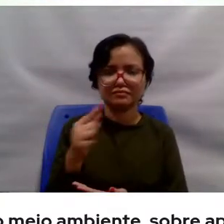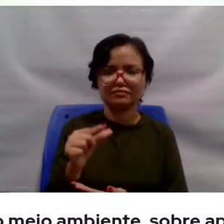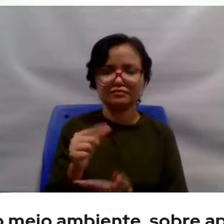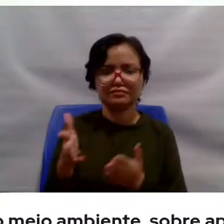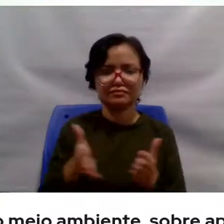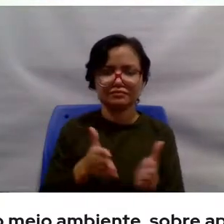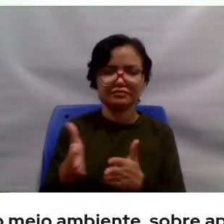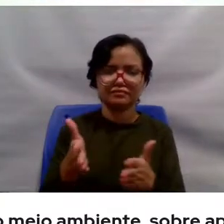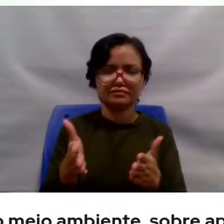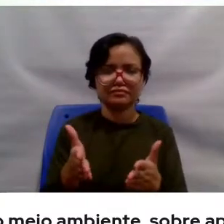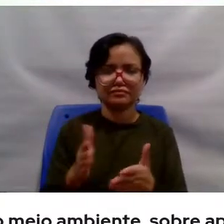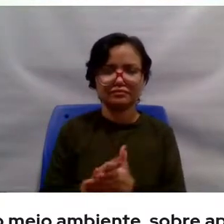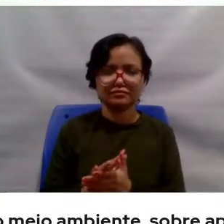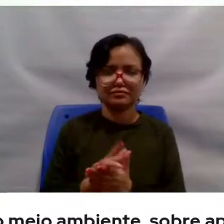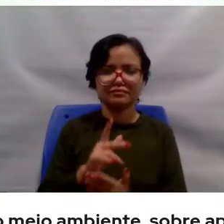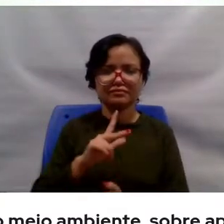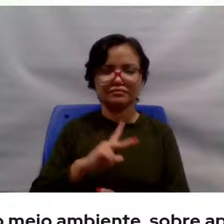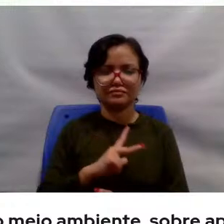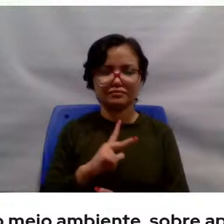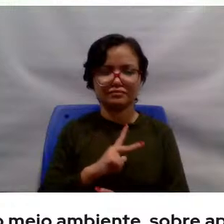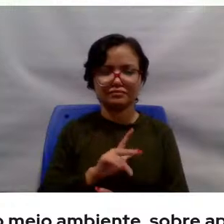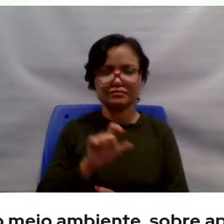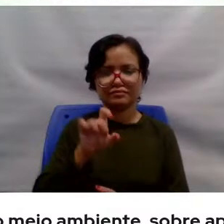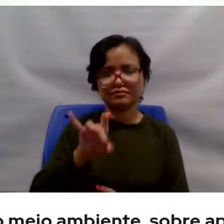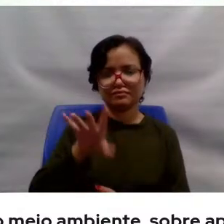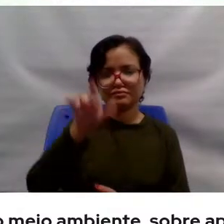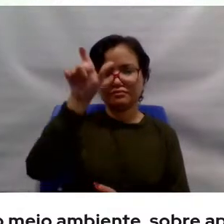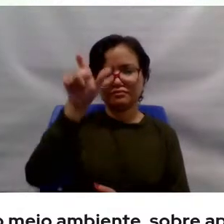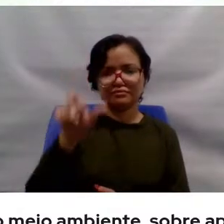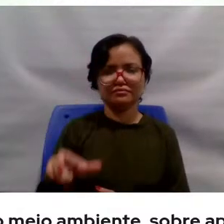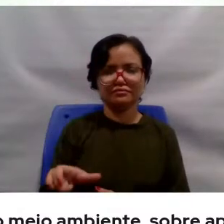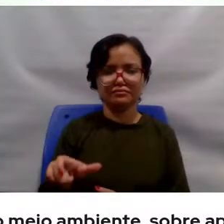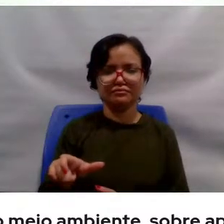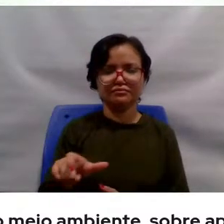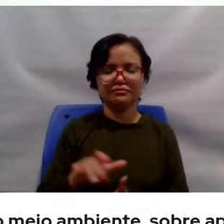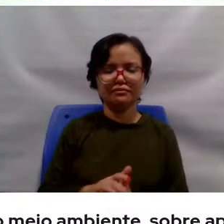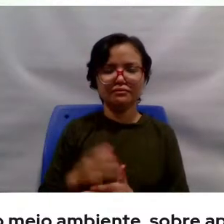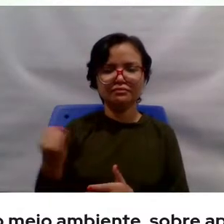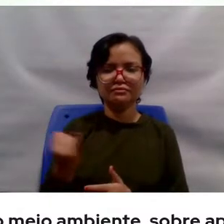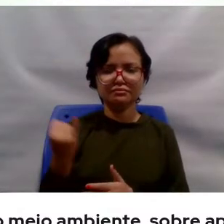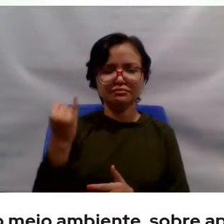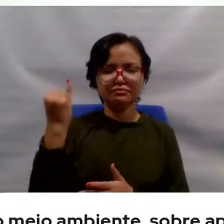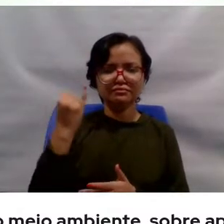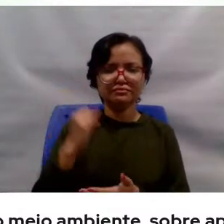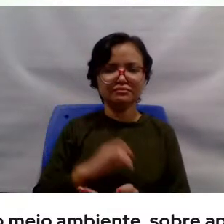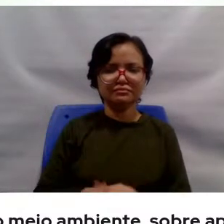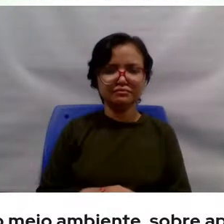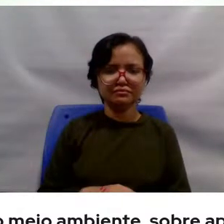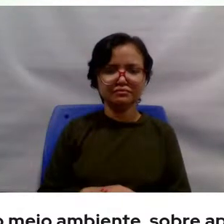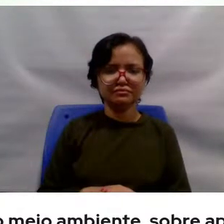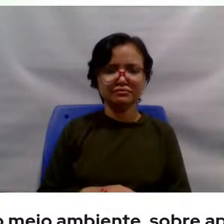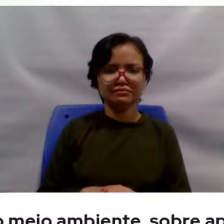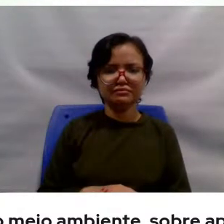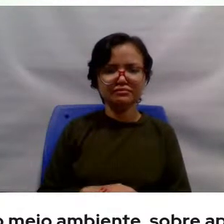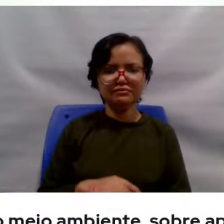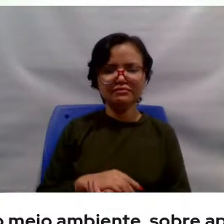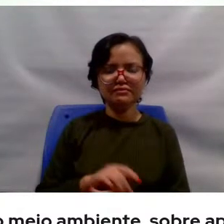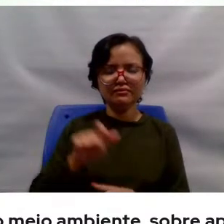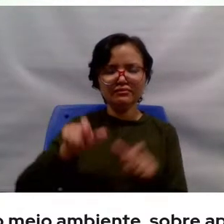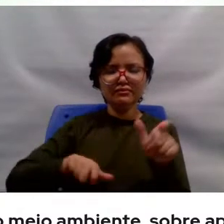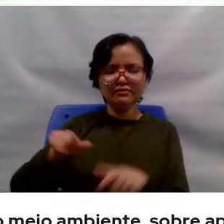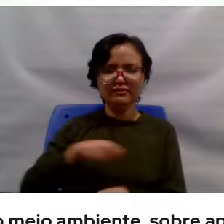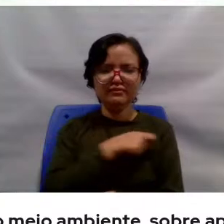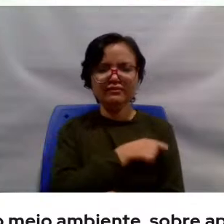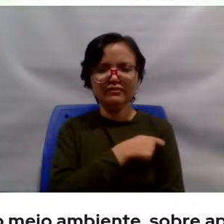pessoal da senhora mesmo, do seu percurso e a importância dele para tantos pós-graduandos que estão nos ouvindo agora,